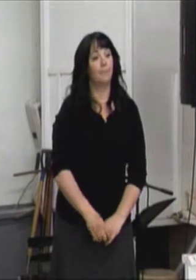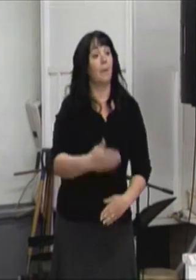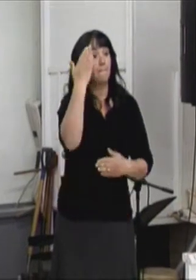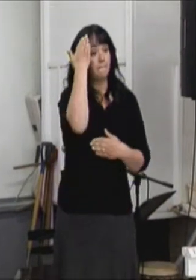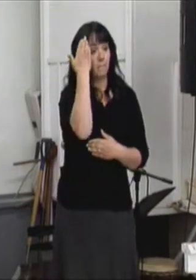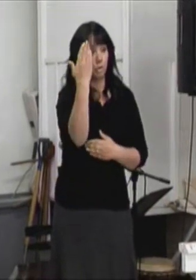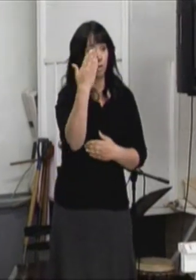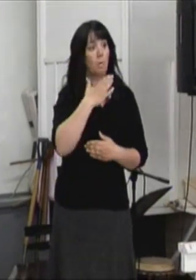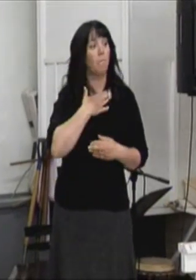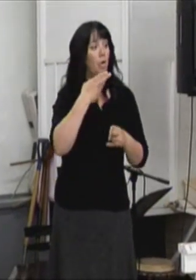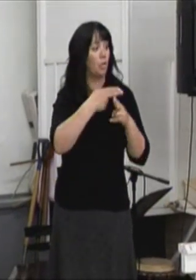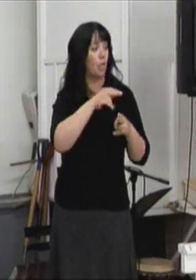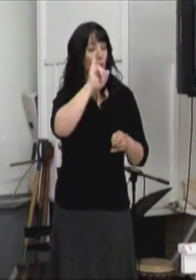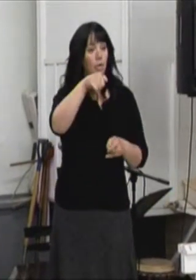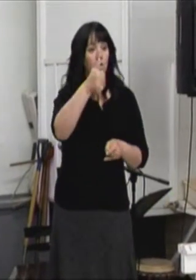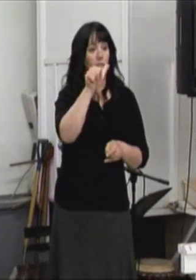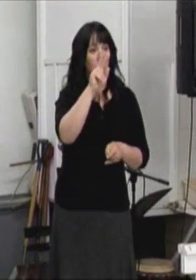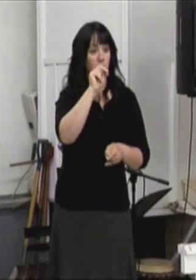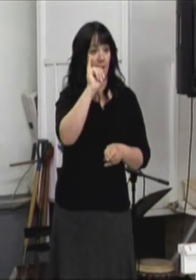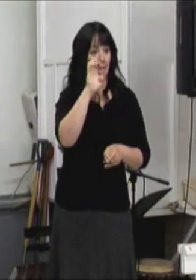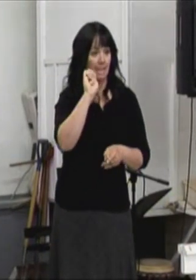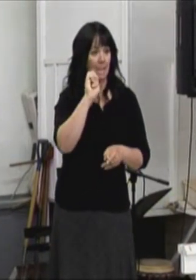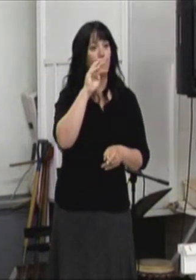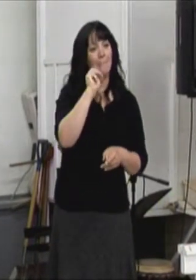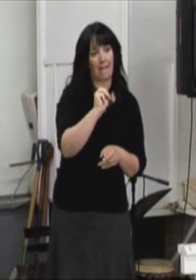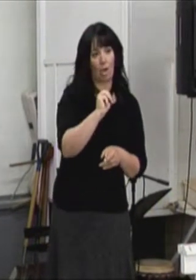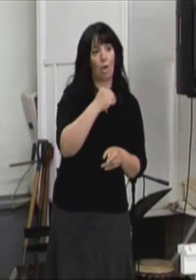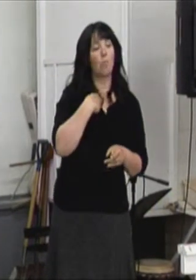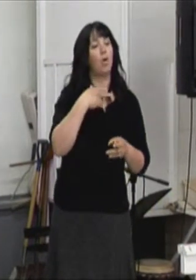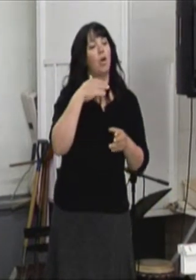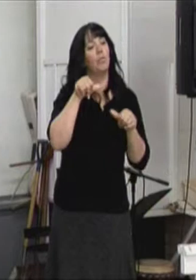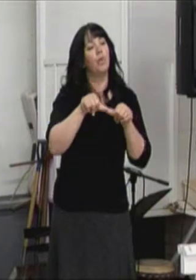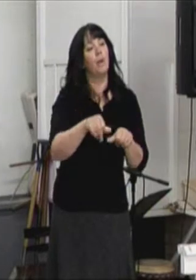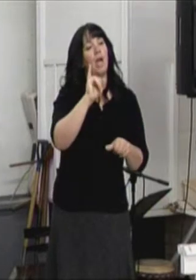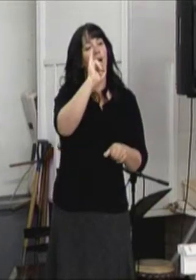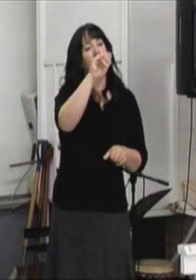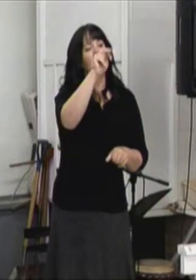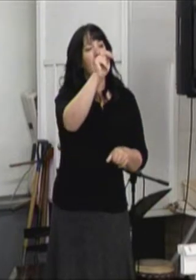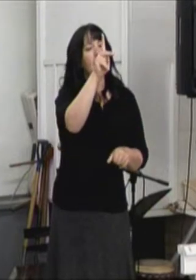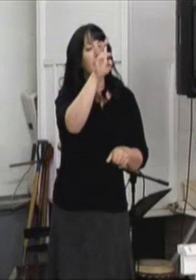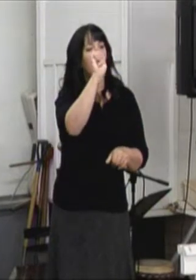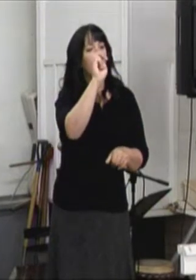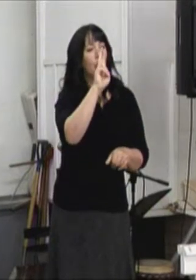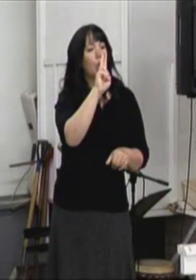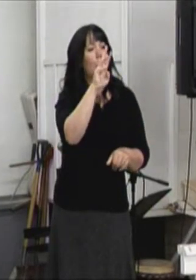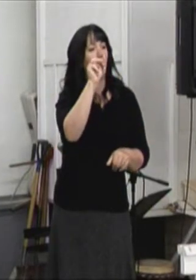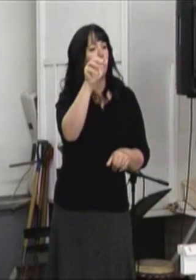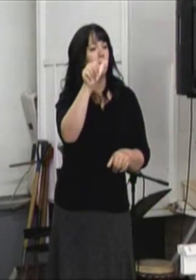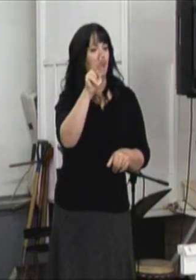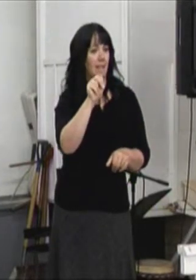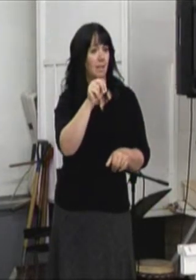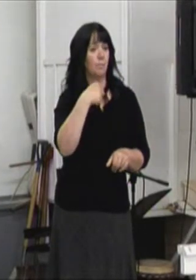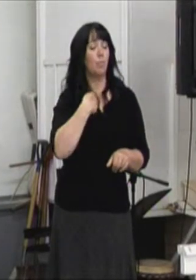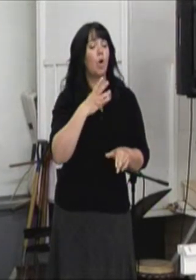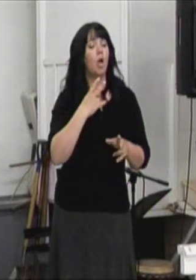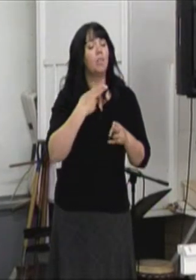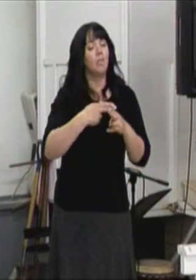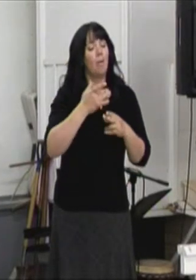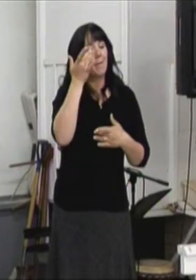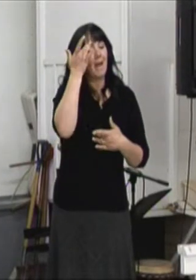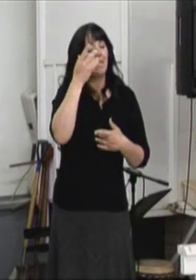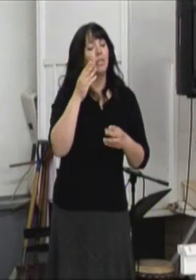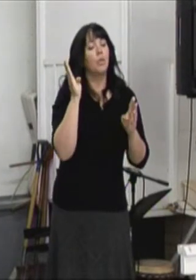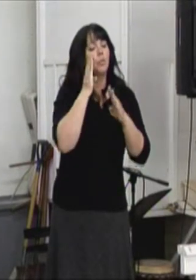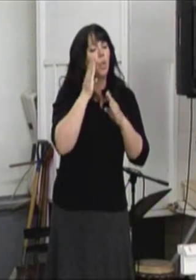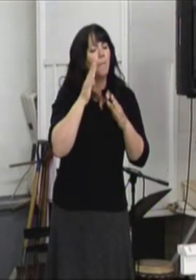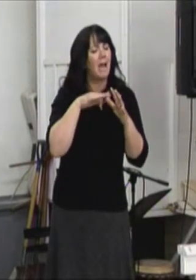Bonjour, je m'appelle Jeannie Maigrat, j'habite à New Carmel et j'ai 21 ans. Je suis atteinte de troubles envahissants